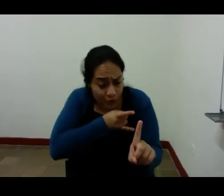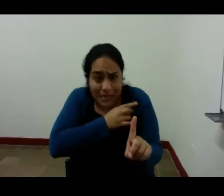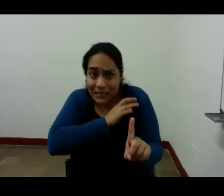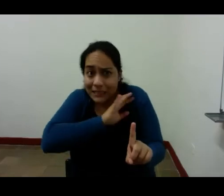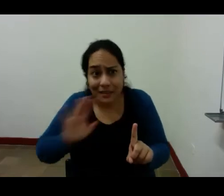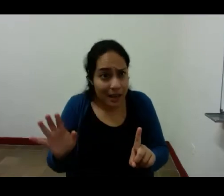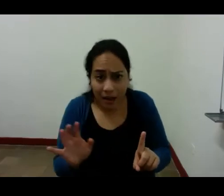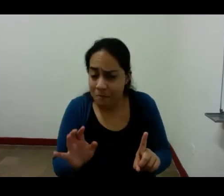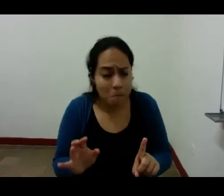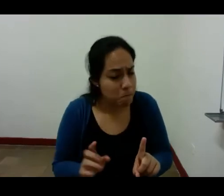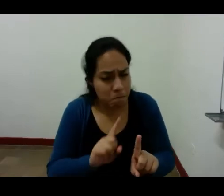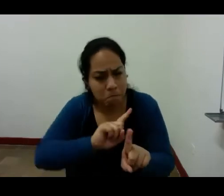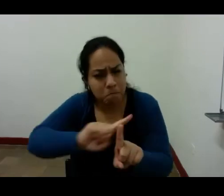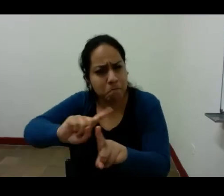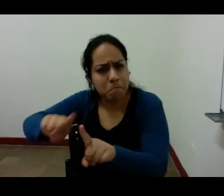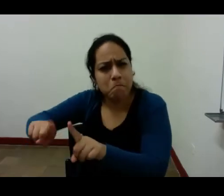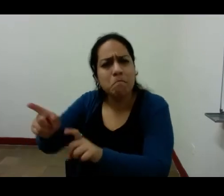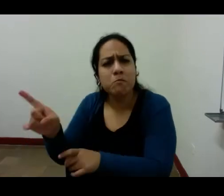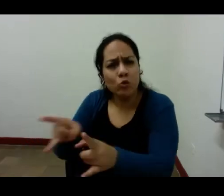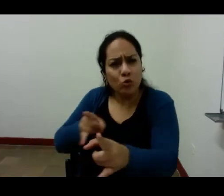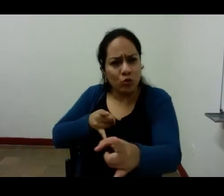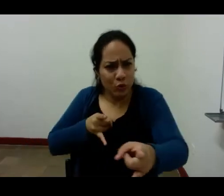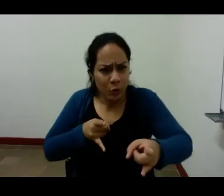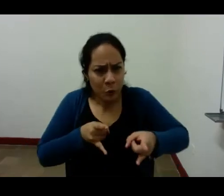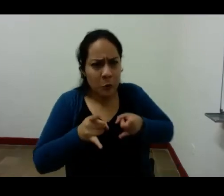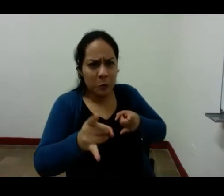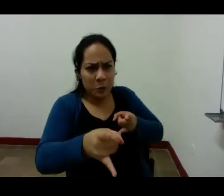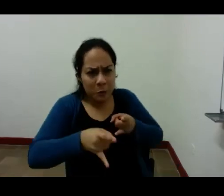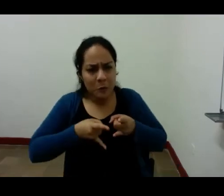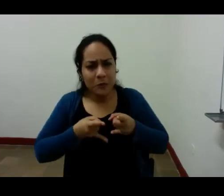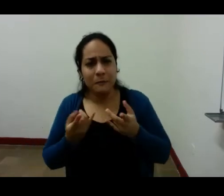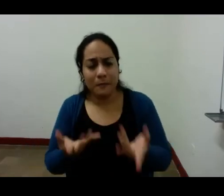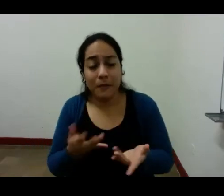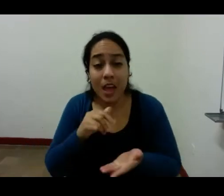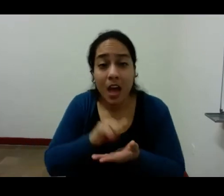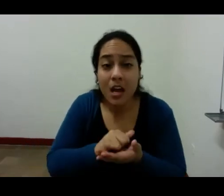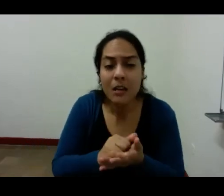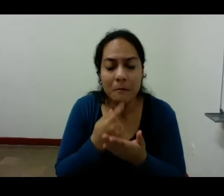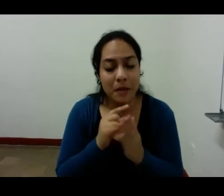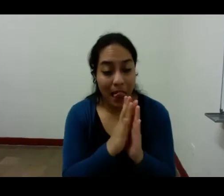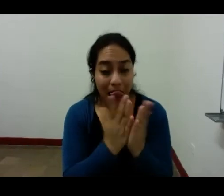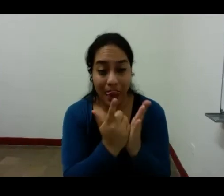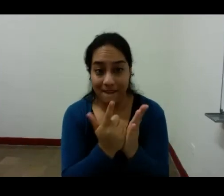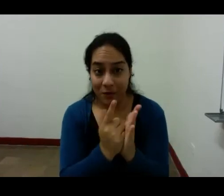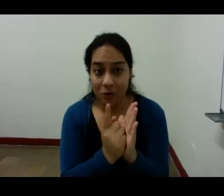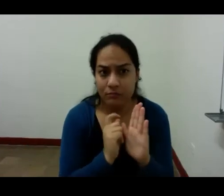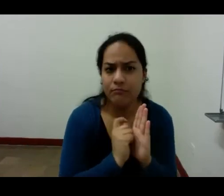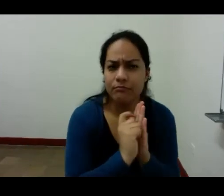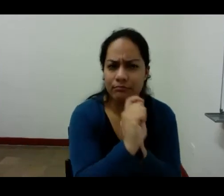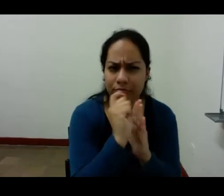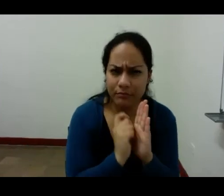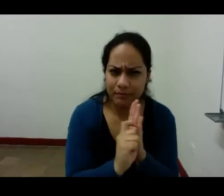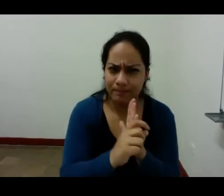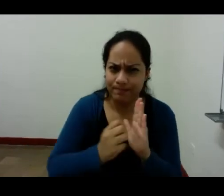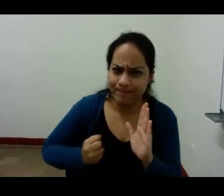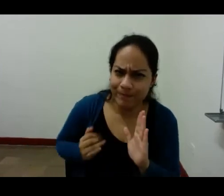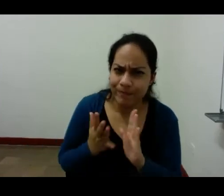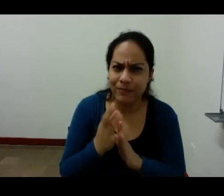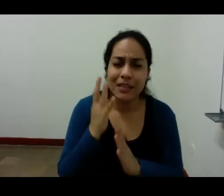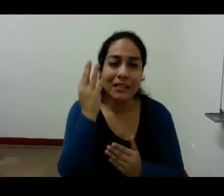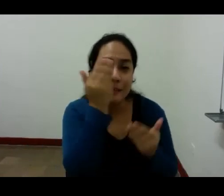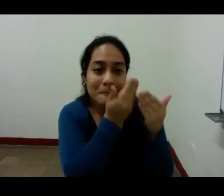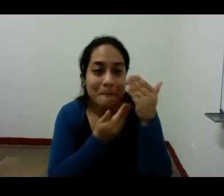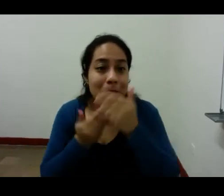multiplicidad el libro del desasosiego es esta experimentación de Bernardo